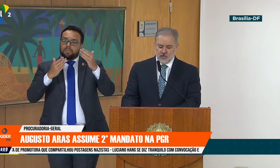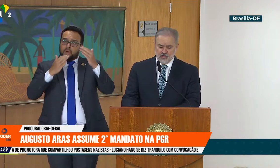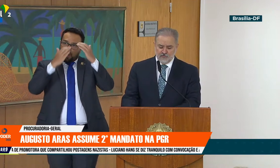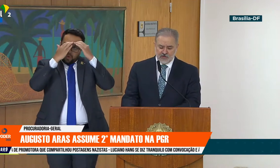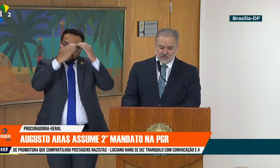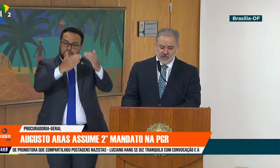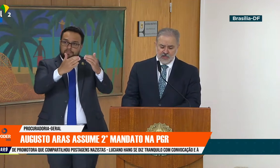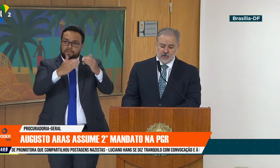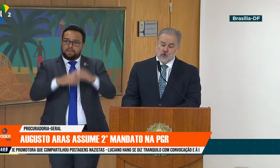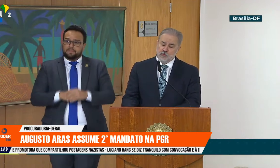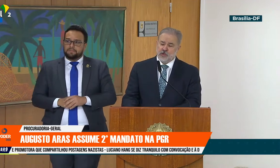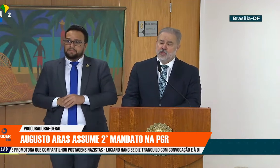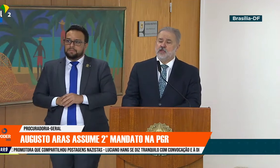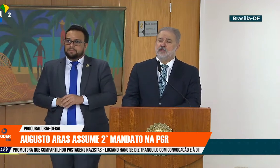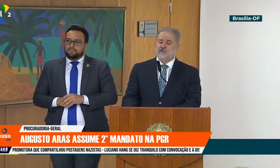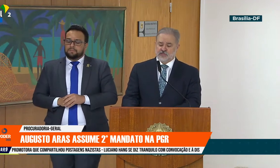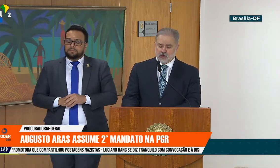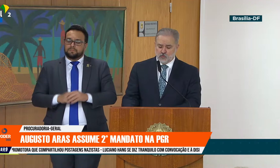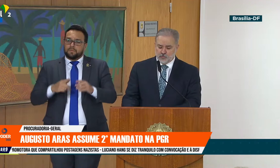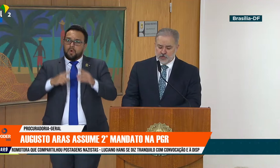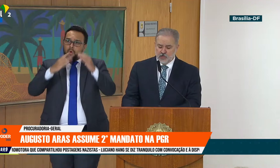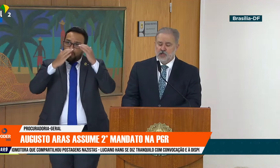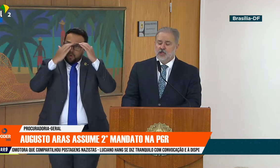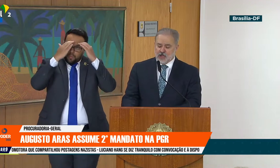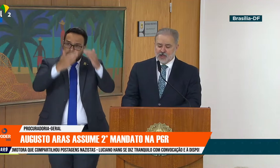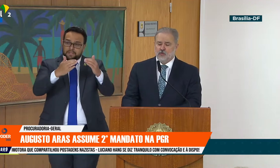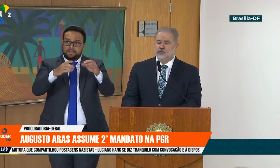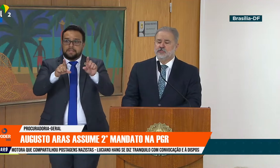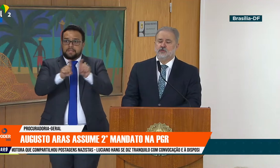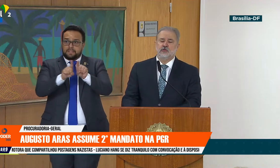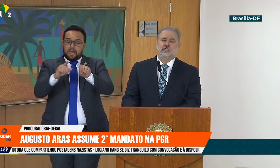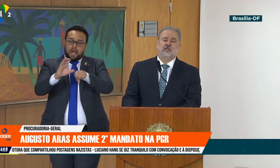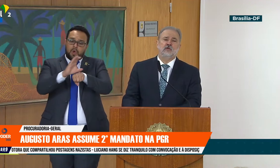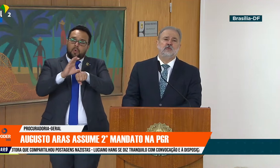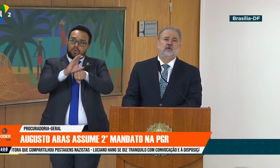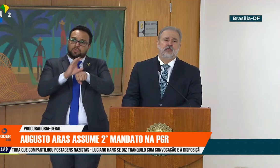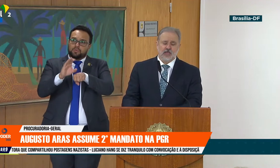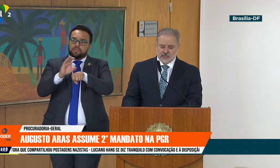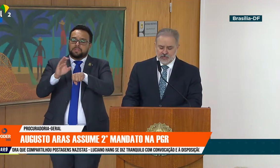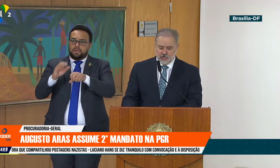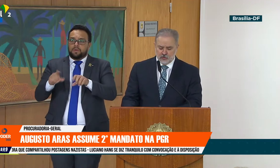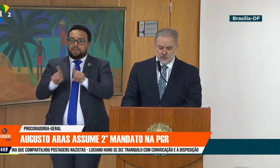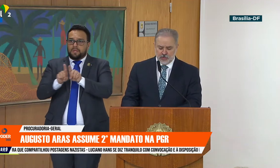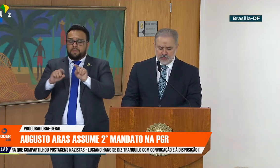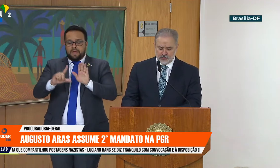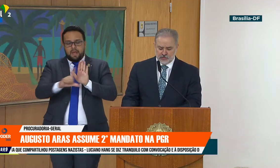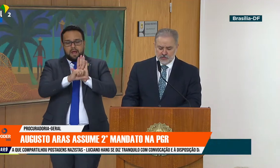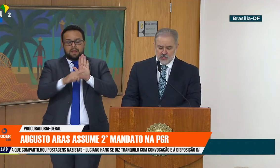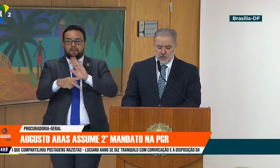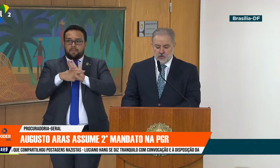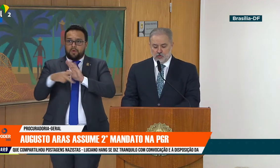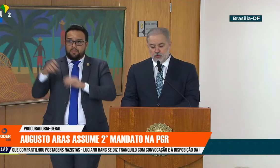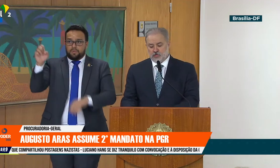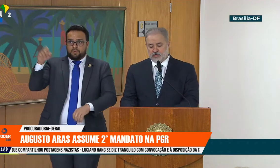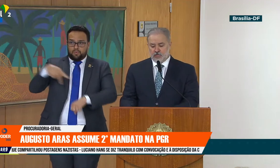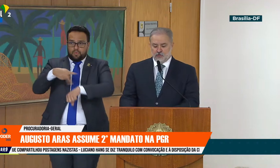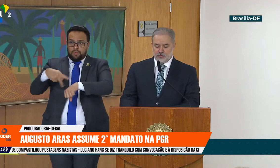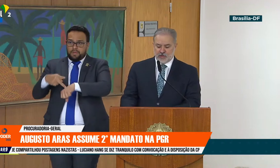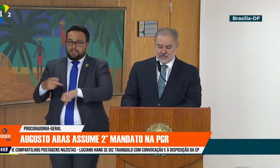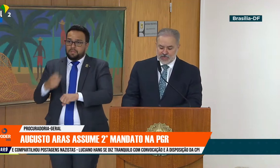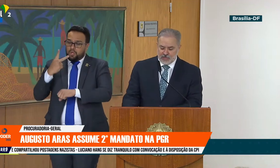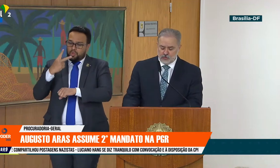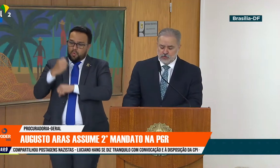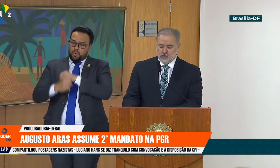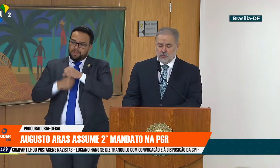dever de fazer, de cumprir e de fazer cumprir a Constituição e as leis do país. Os dois